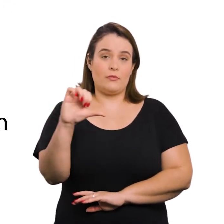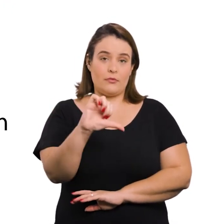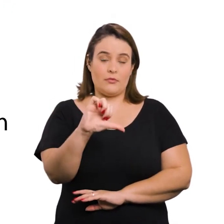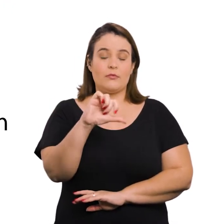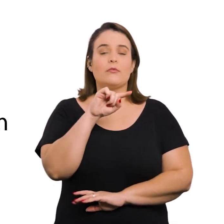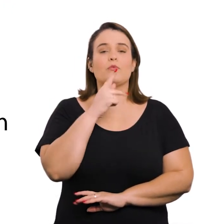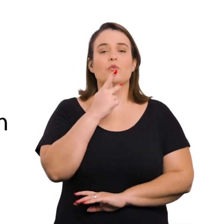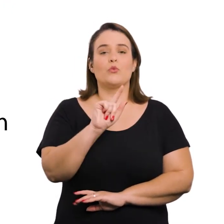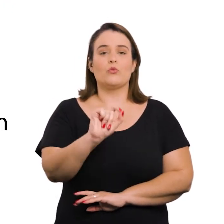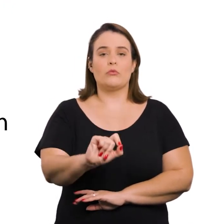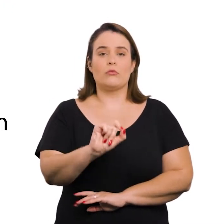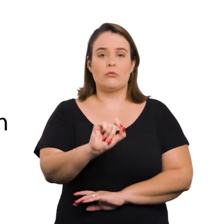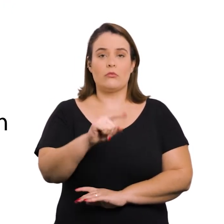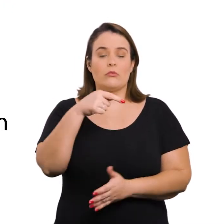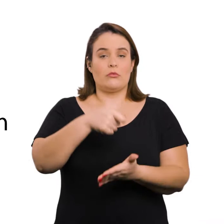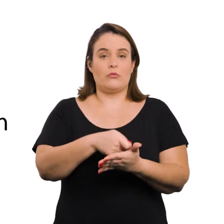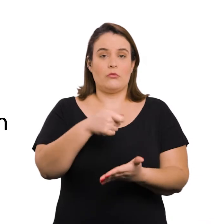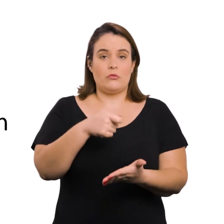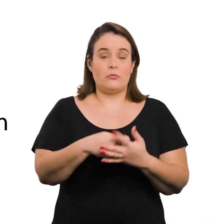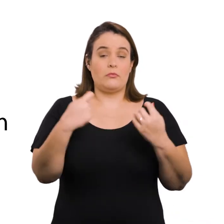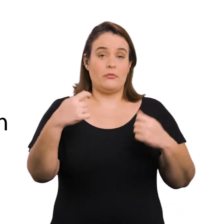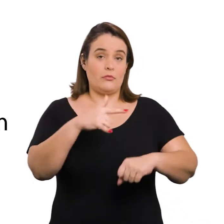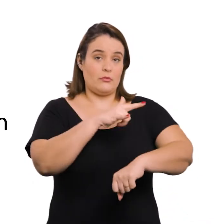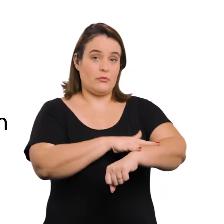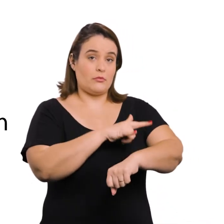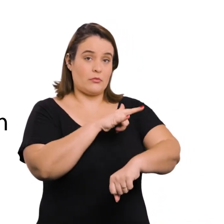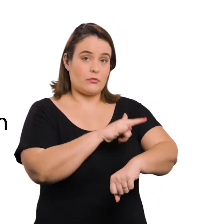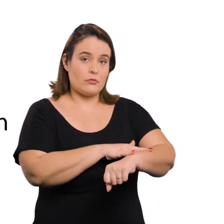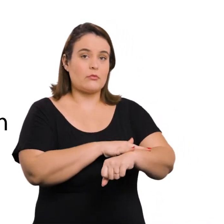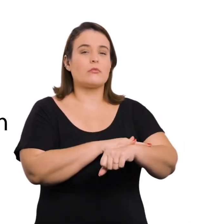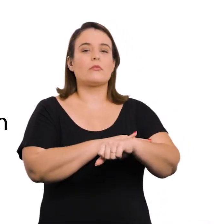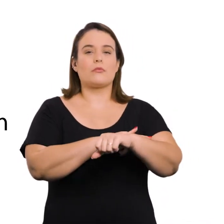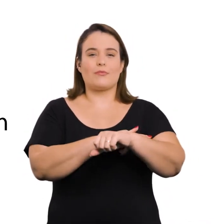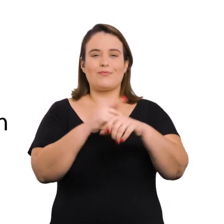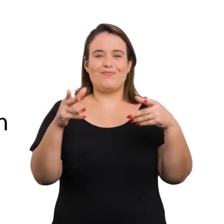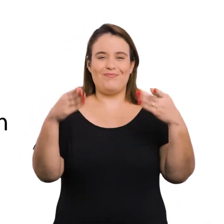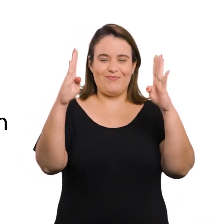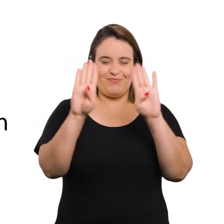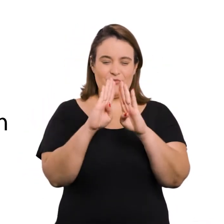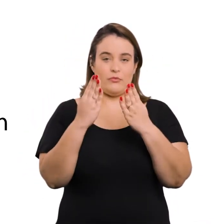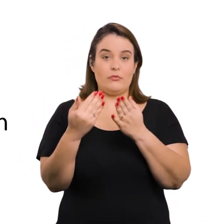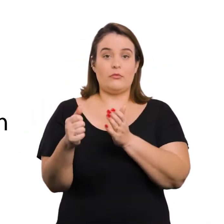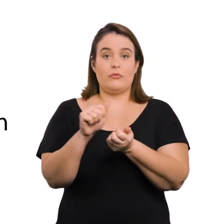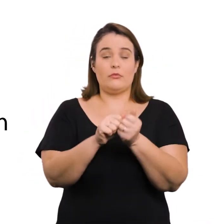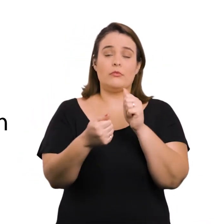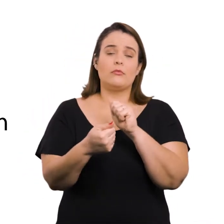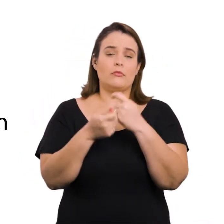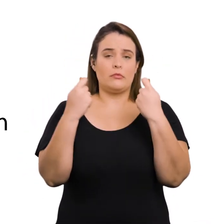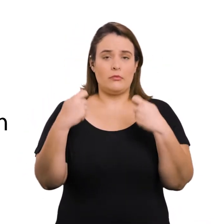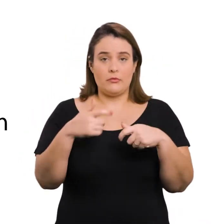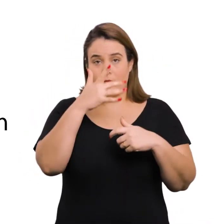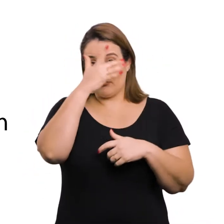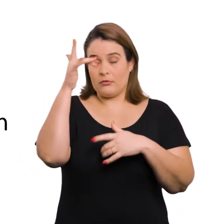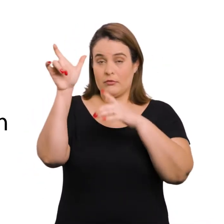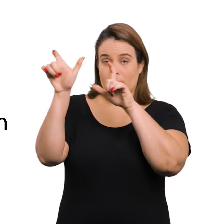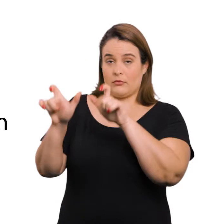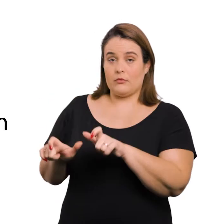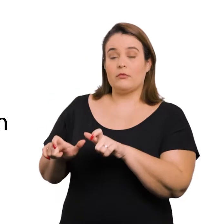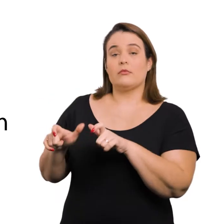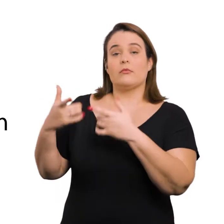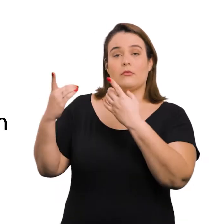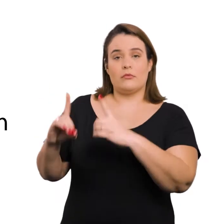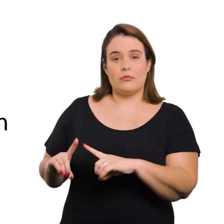2009. Dispõe sobre a obrigatoriedade de colocação de banheiros químicos adaptados para uso de pessoas com